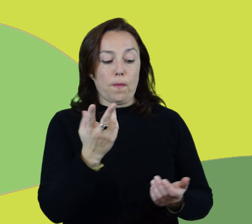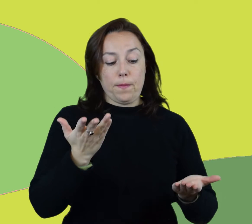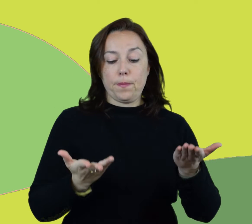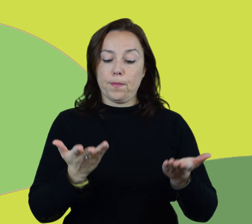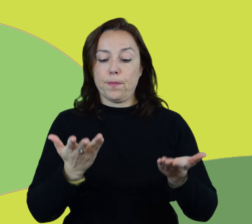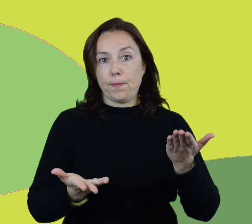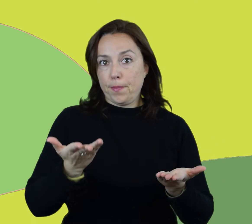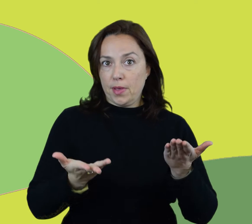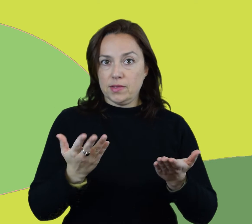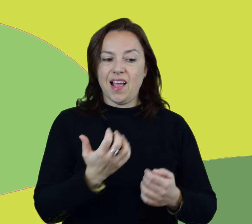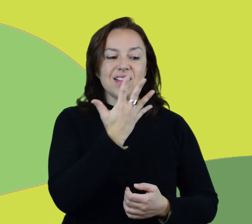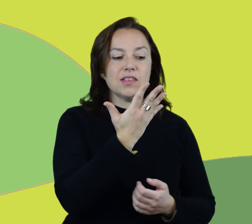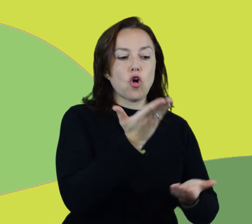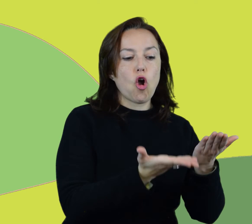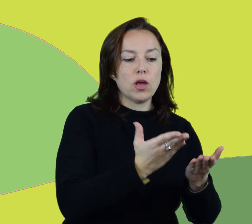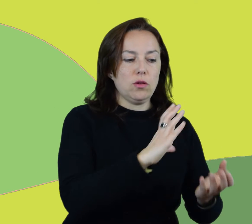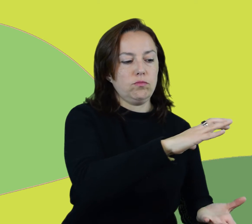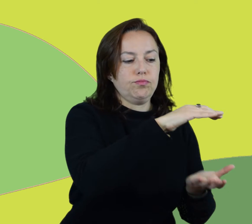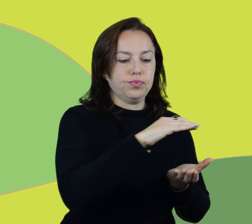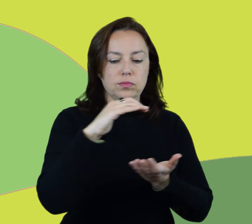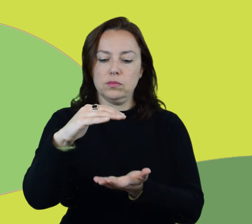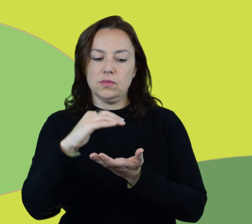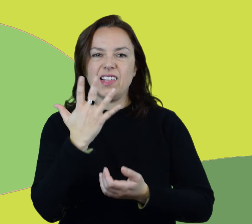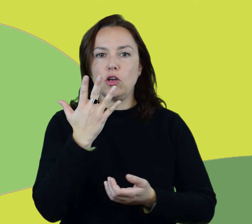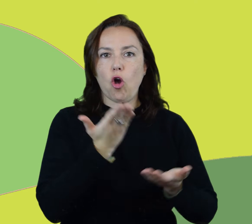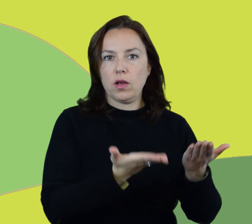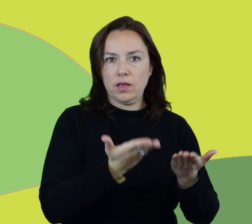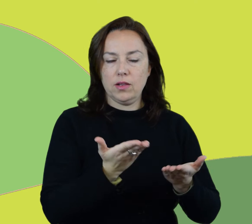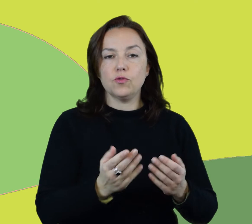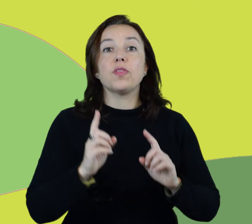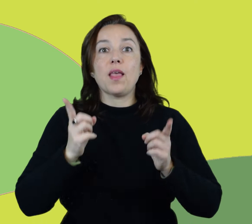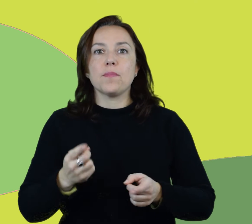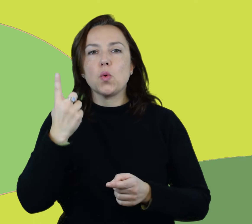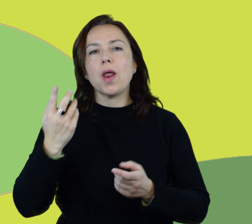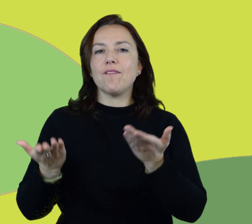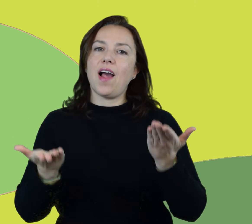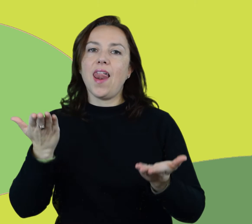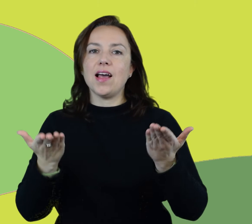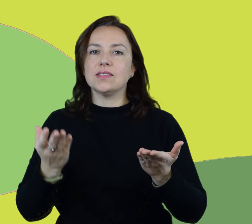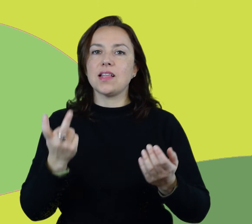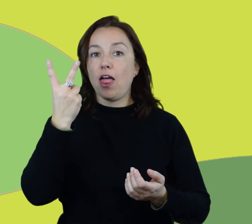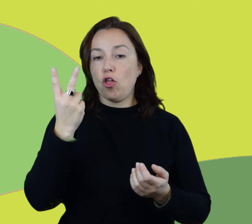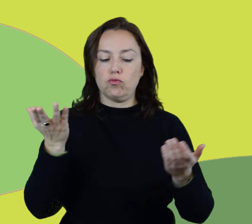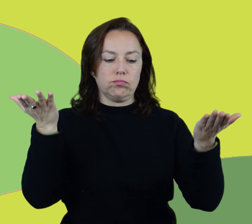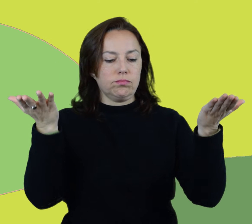cada una y una balanza con dos platillos. La dificultad reside